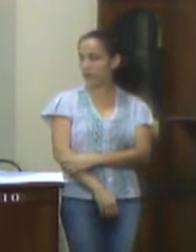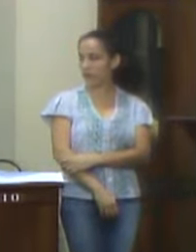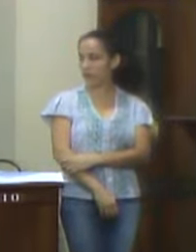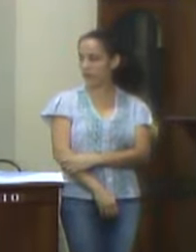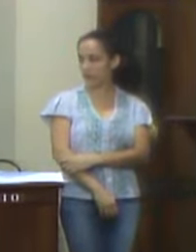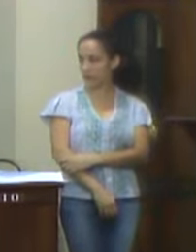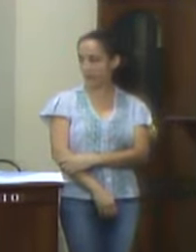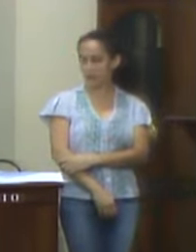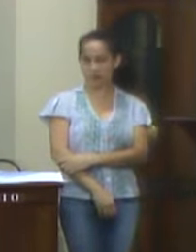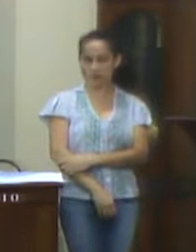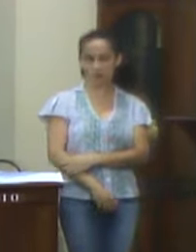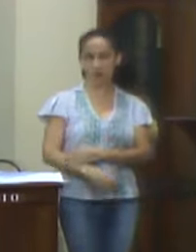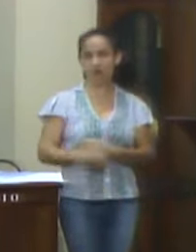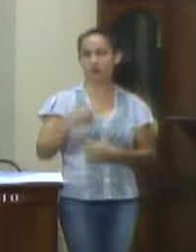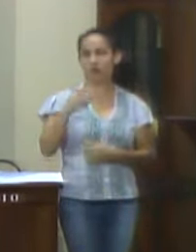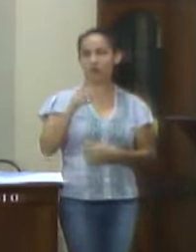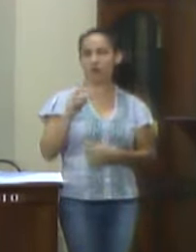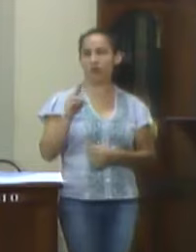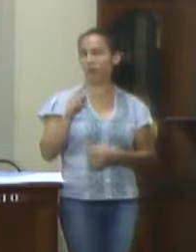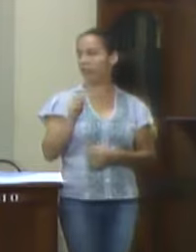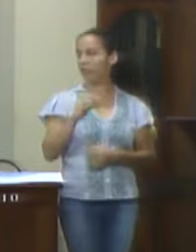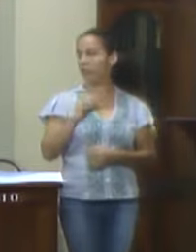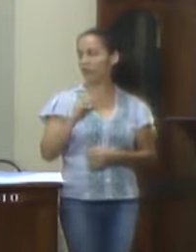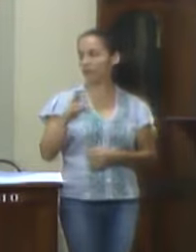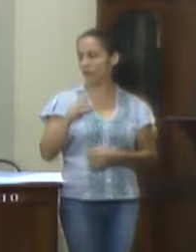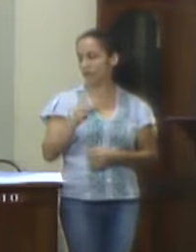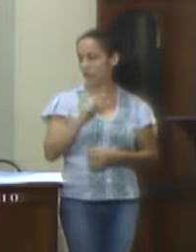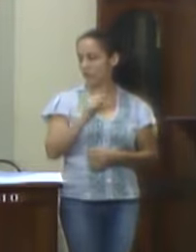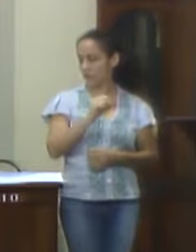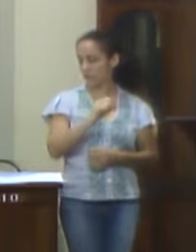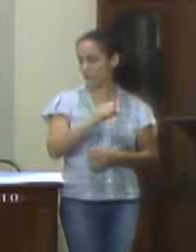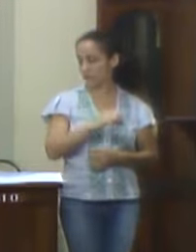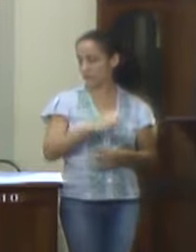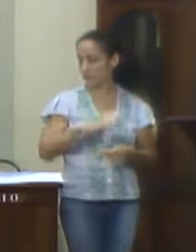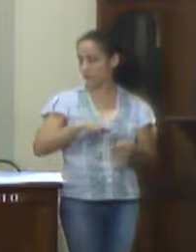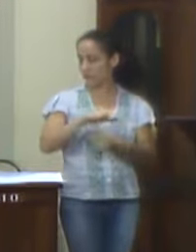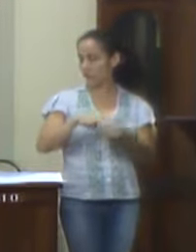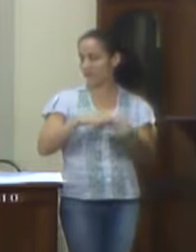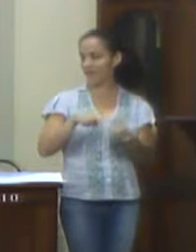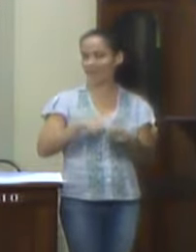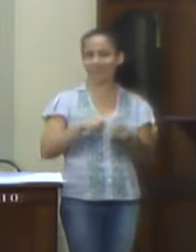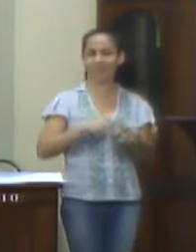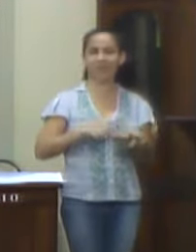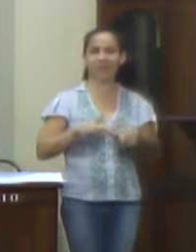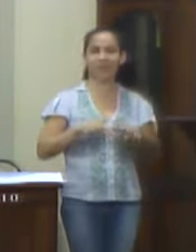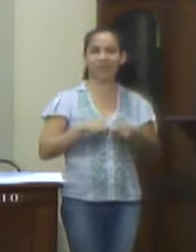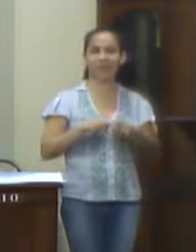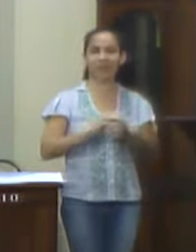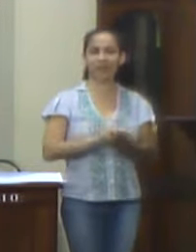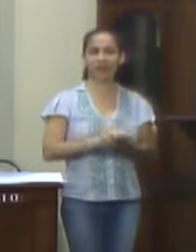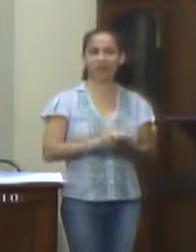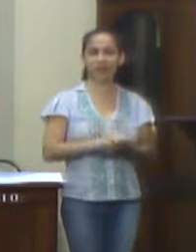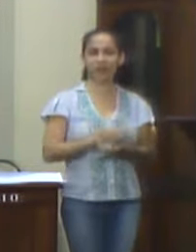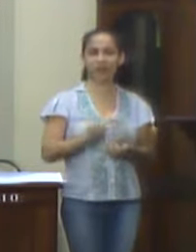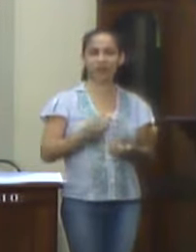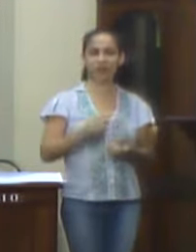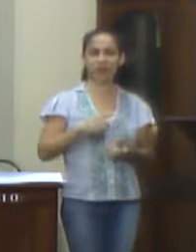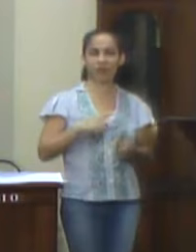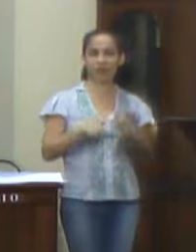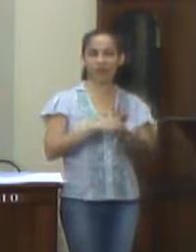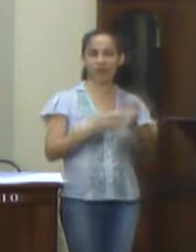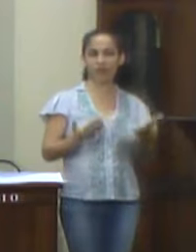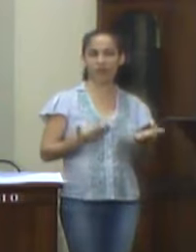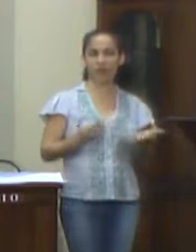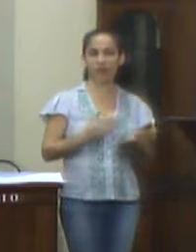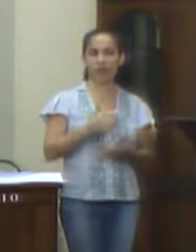O novo valor será de R$ 8 milhões, desculpe, fica alterado no programa de trabalho do presente projeto de lei orçamentária anual constante da página